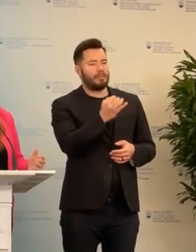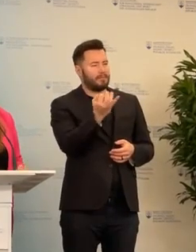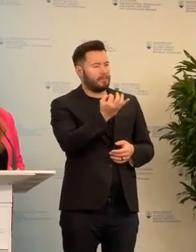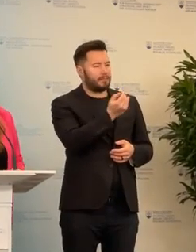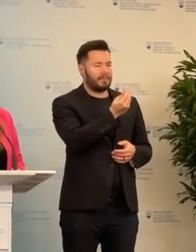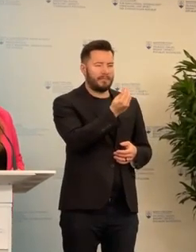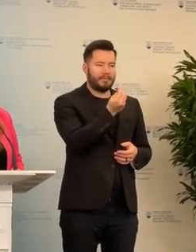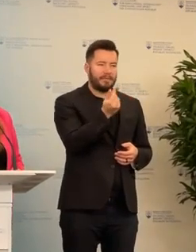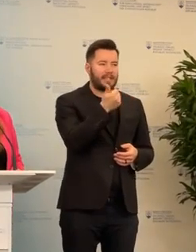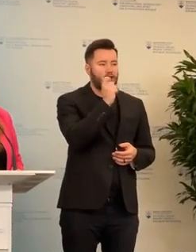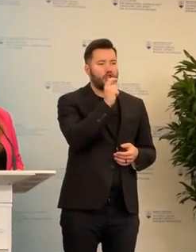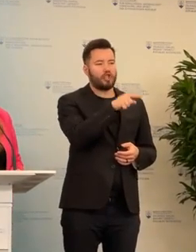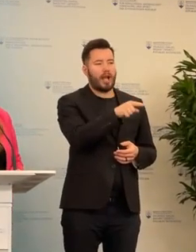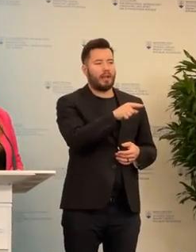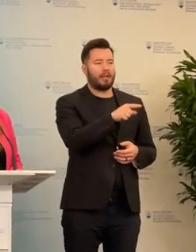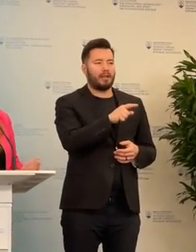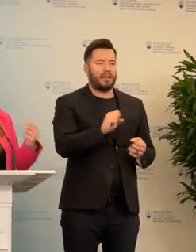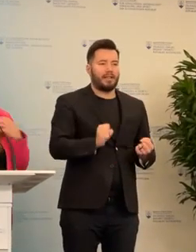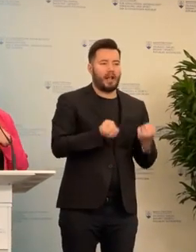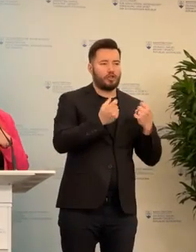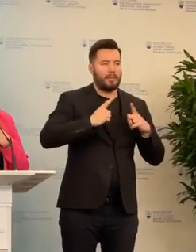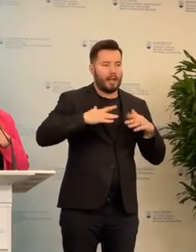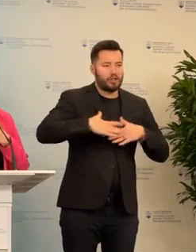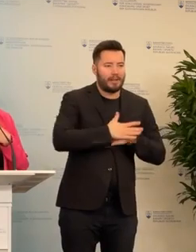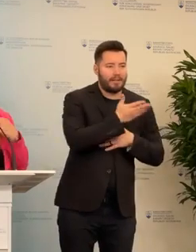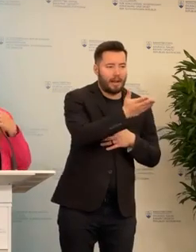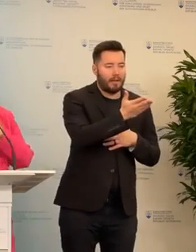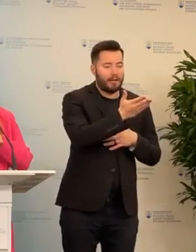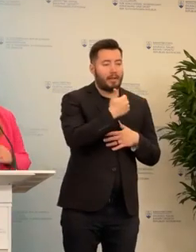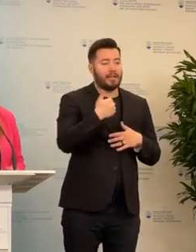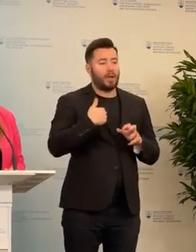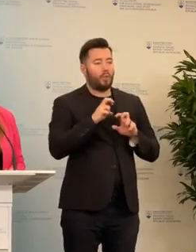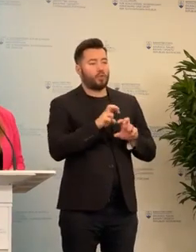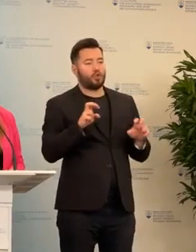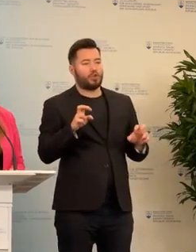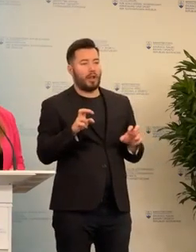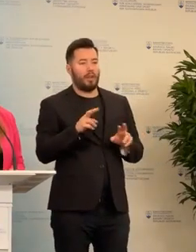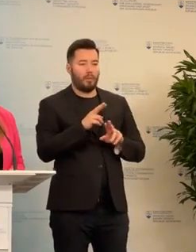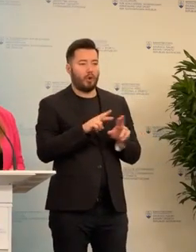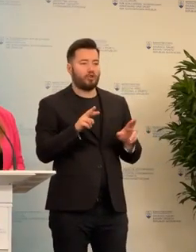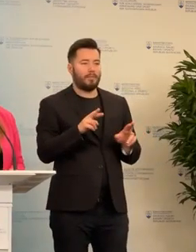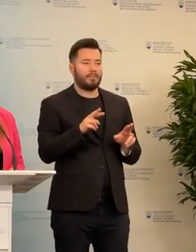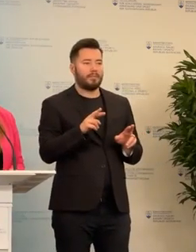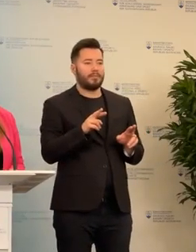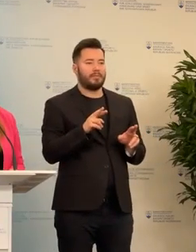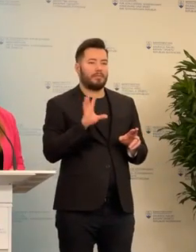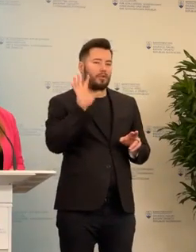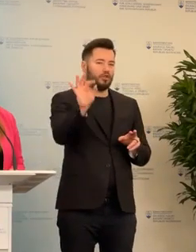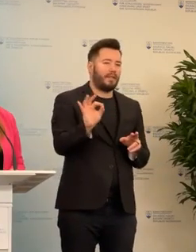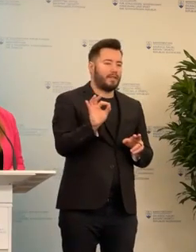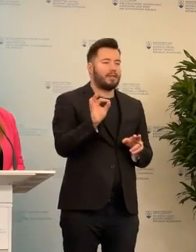jeden z tých žiakov to napríklad prežíva náročnejšie, aby som ja ako učiteľ potom mohol toho kolegu sporadne